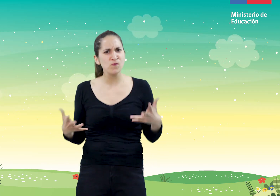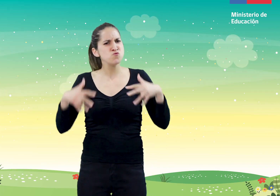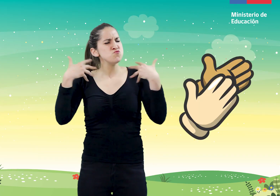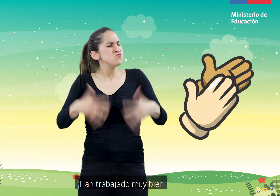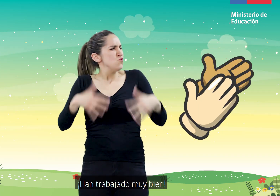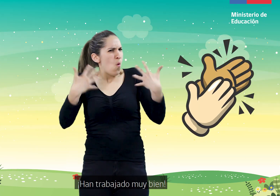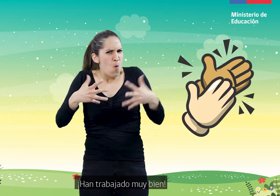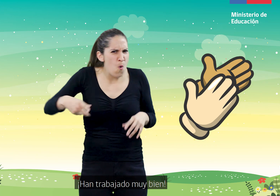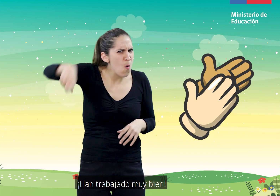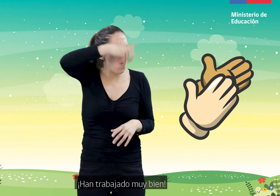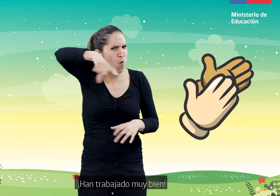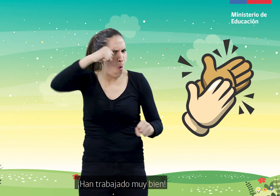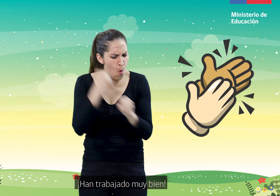¡Han trabajado muy bien!